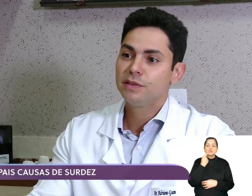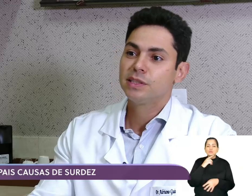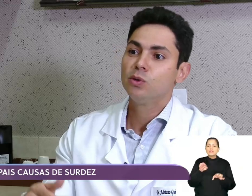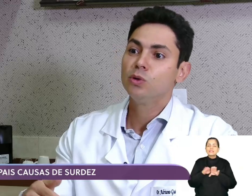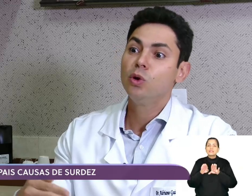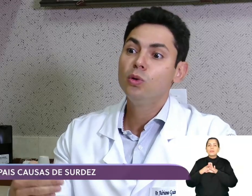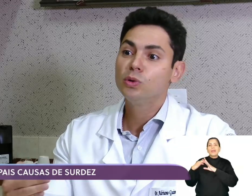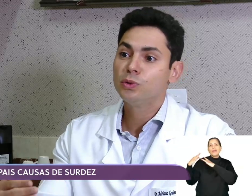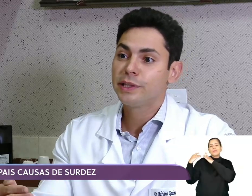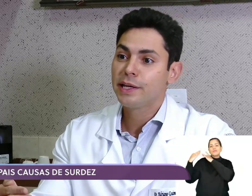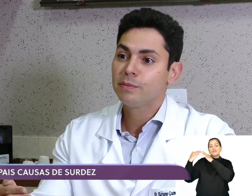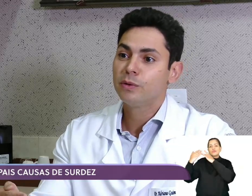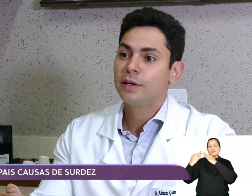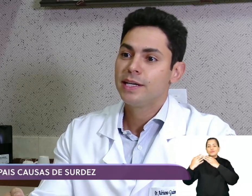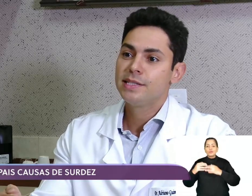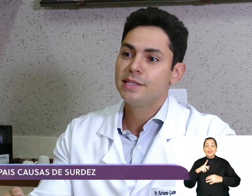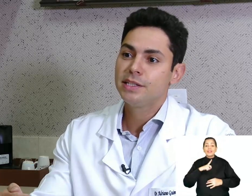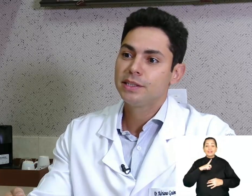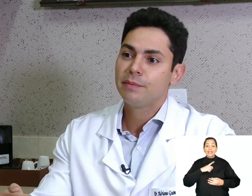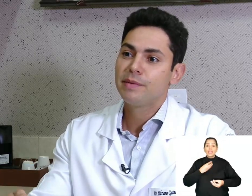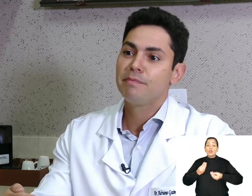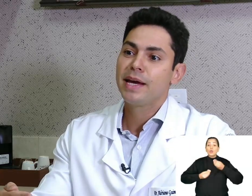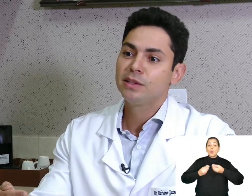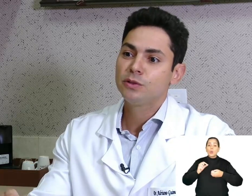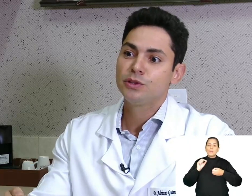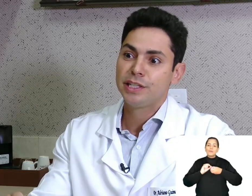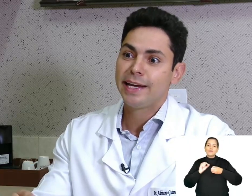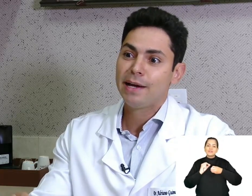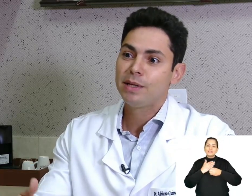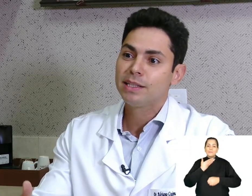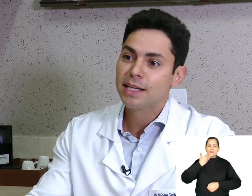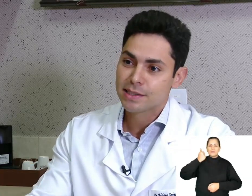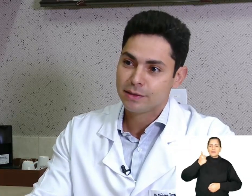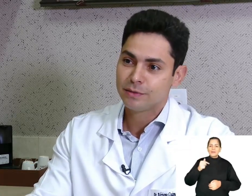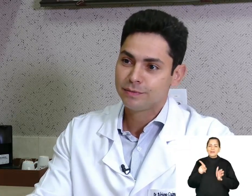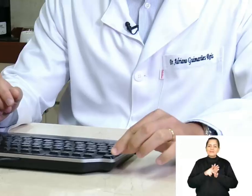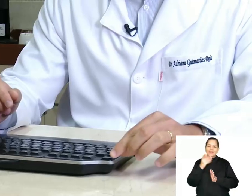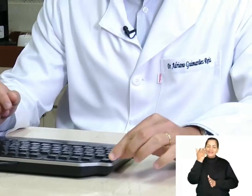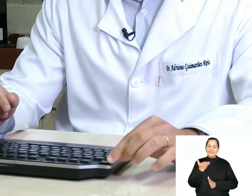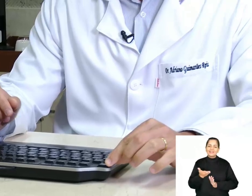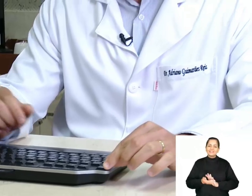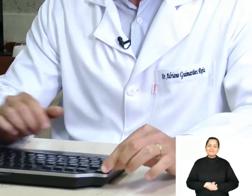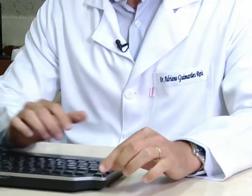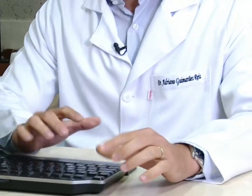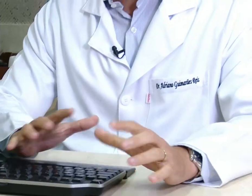auditivas ao longo do tempo, existem também métodos de reabilitação.